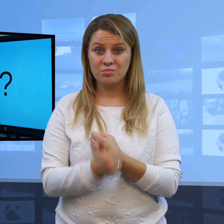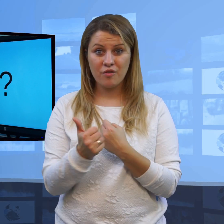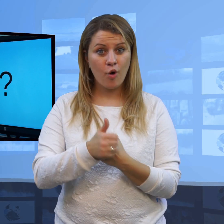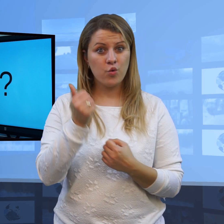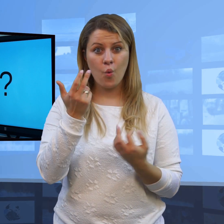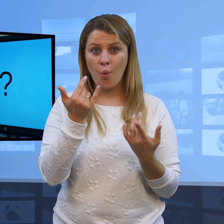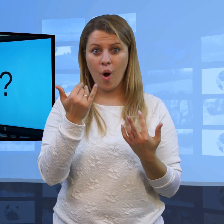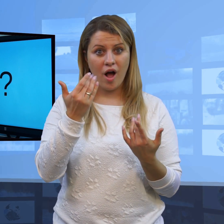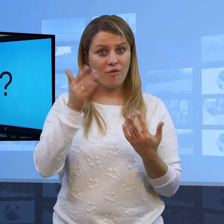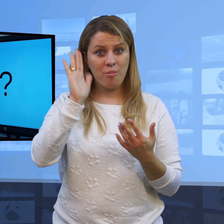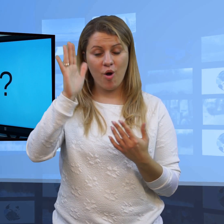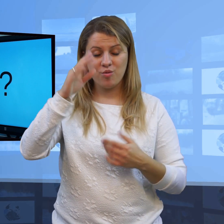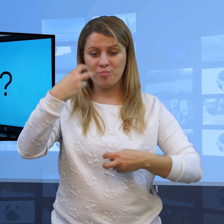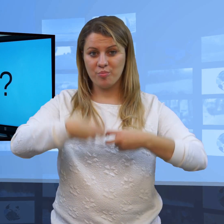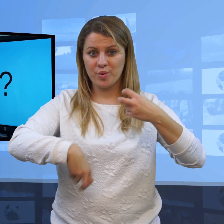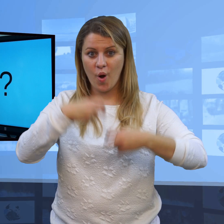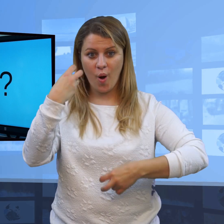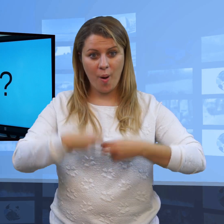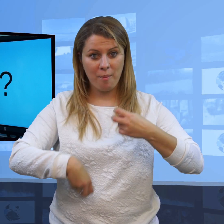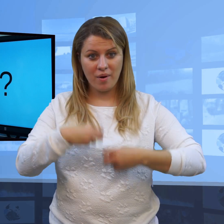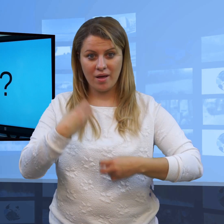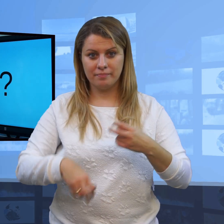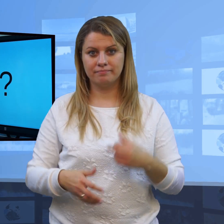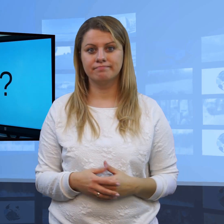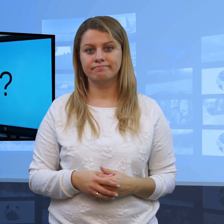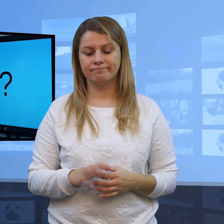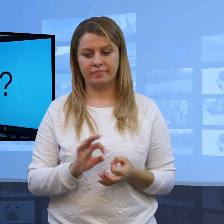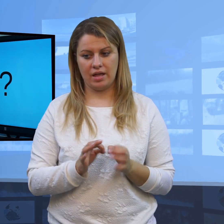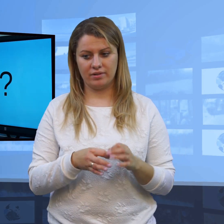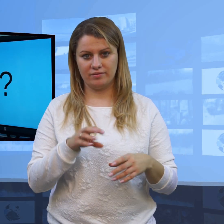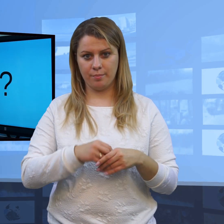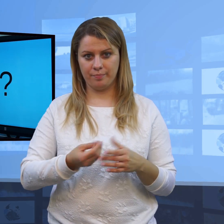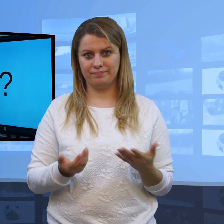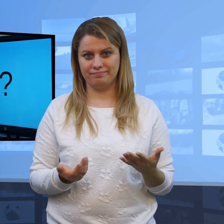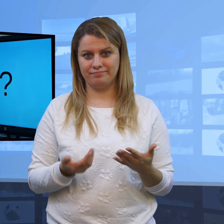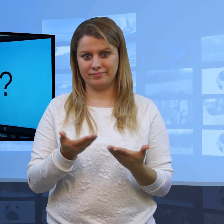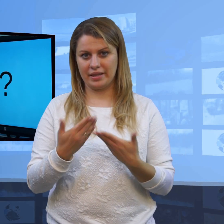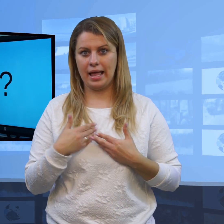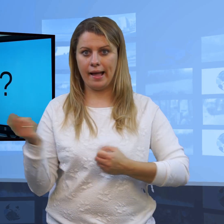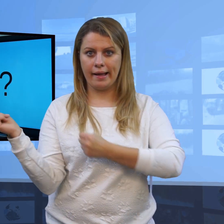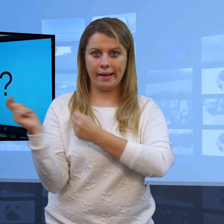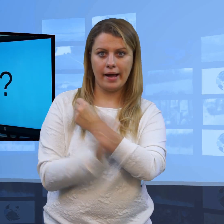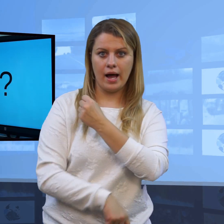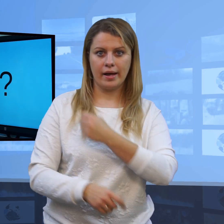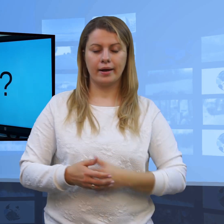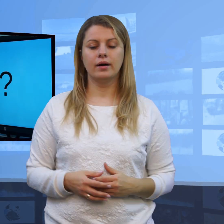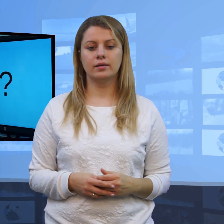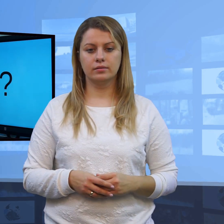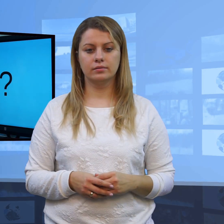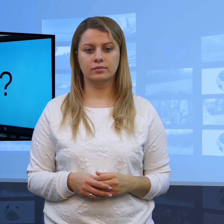powodu kłopoty, wyłącznie z kłopotami prawny. Więc nie wolno